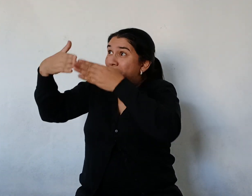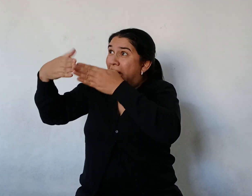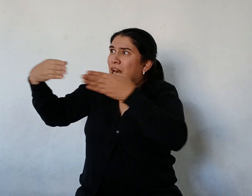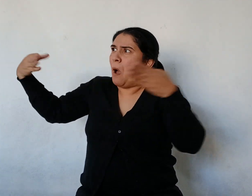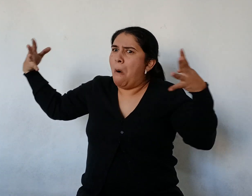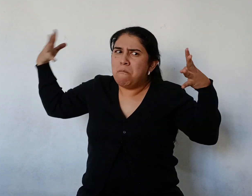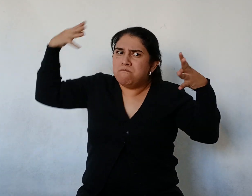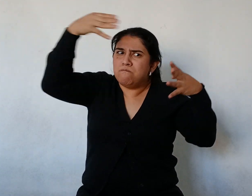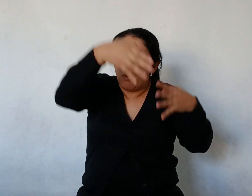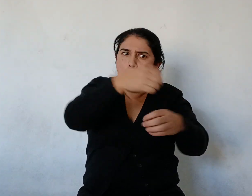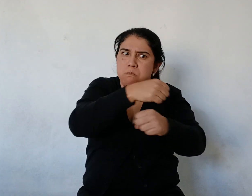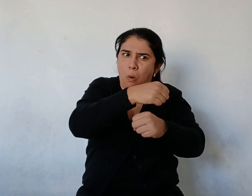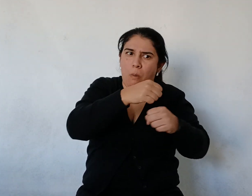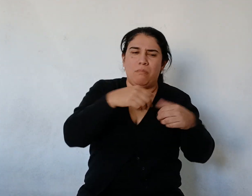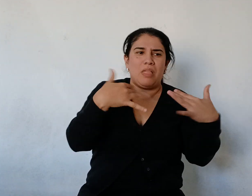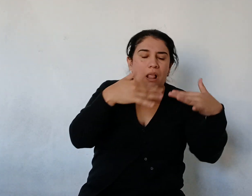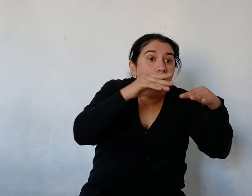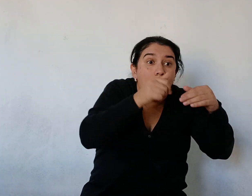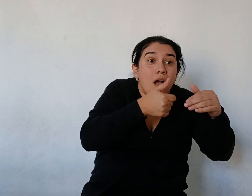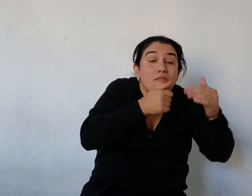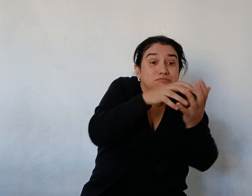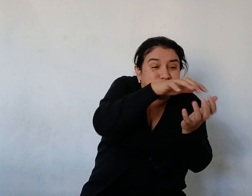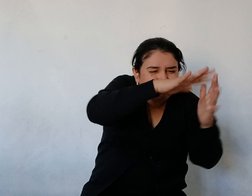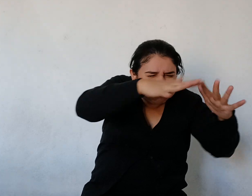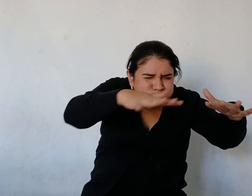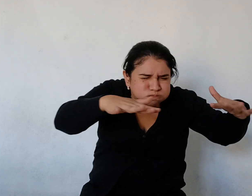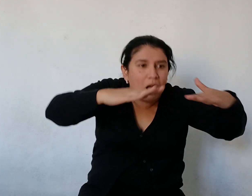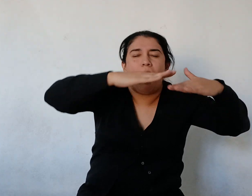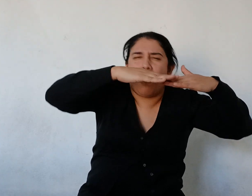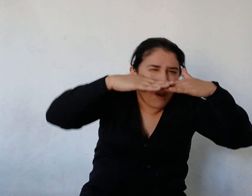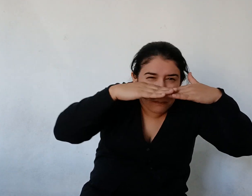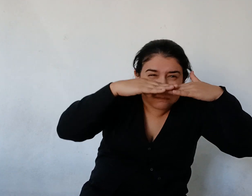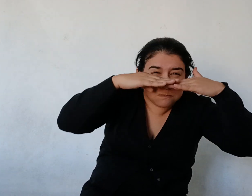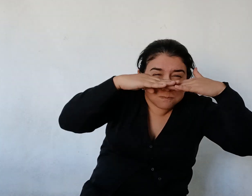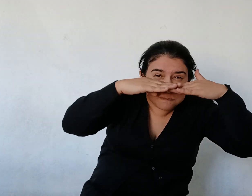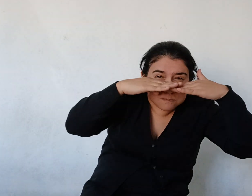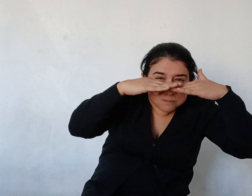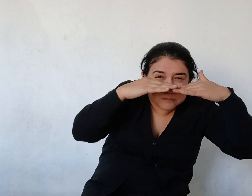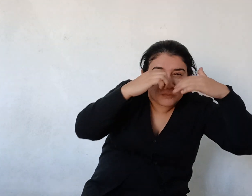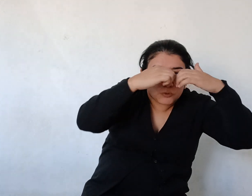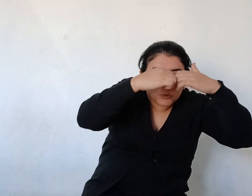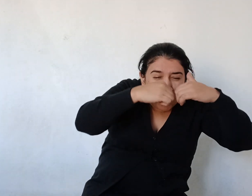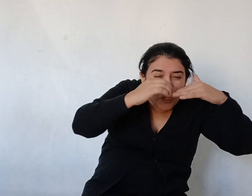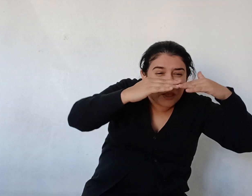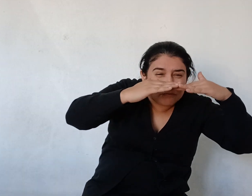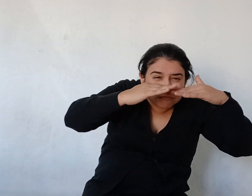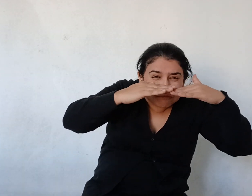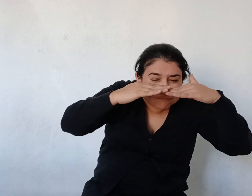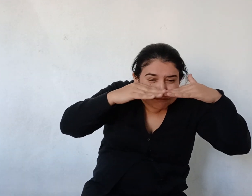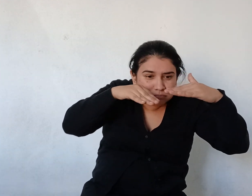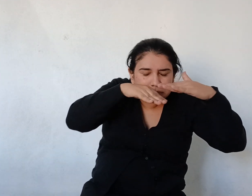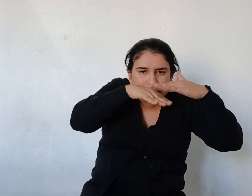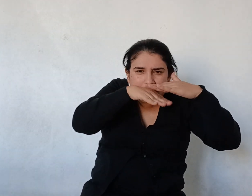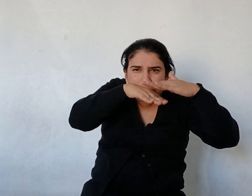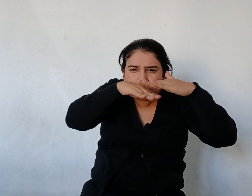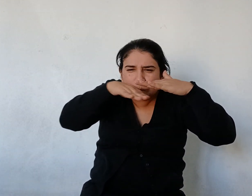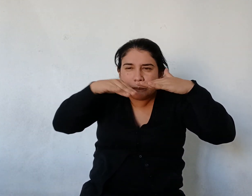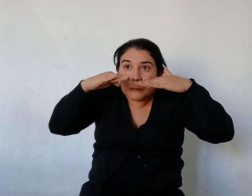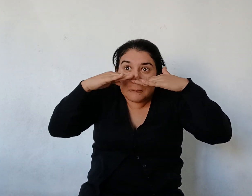yacarés desaparecieron En un instante bajo el agua Y nadaron hacia el orillo Donde